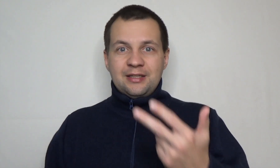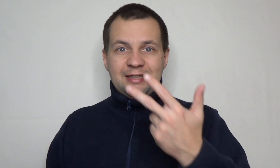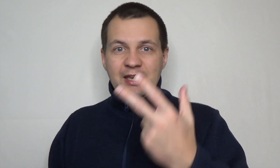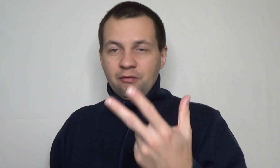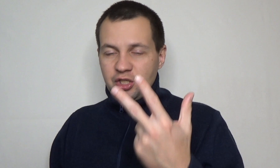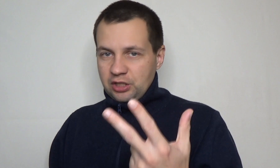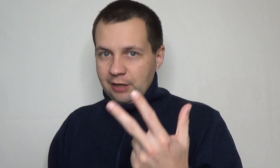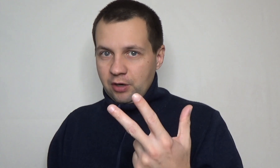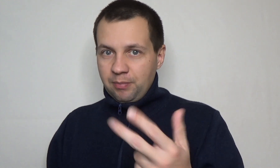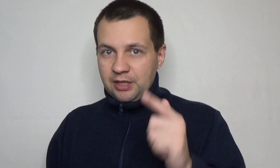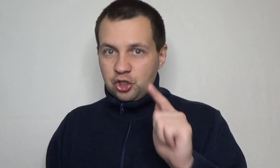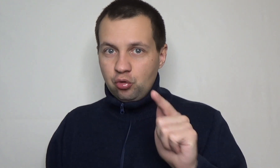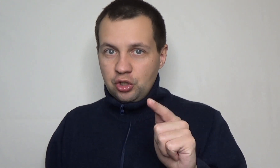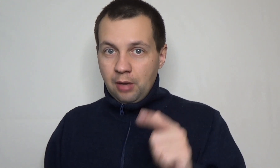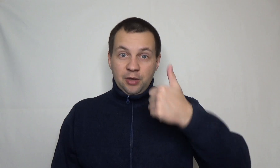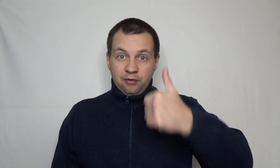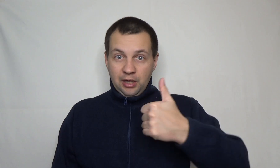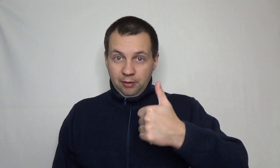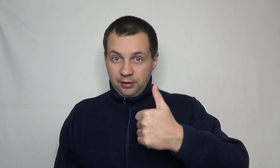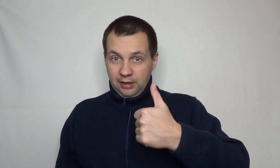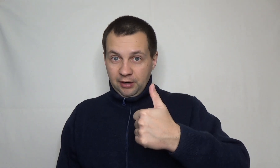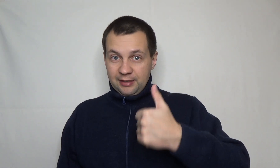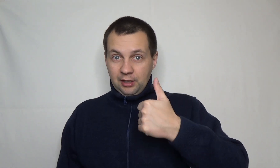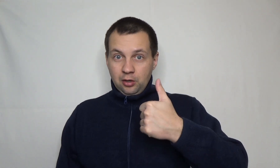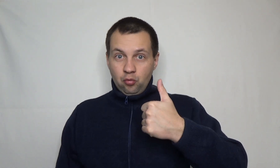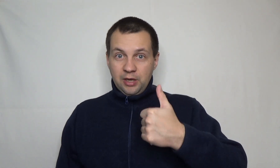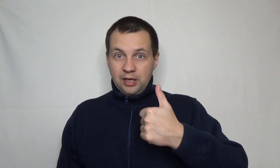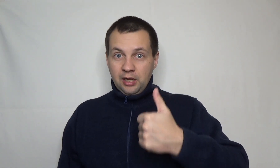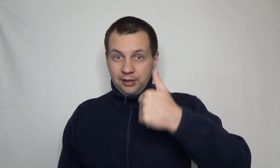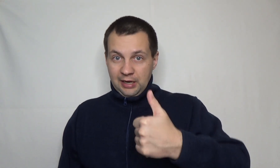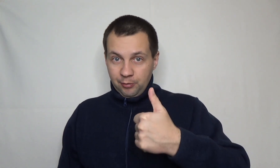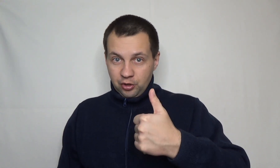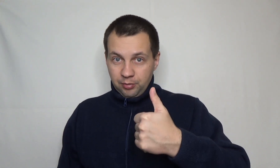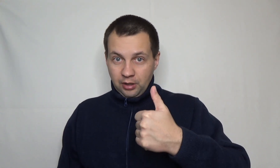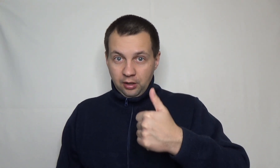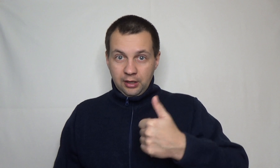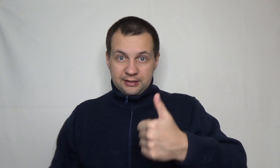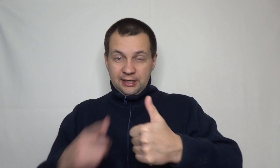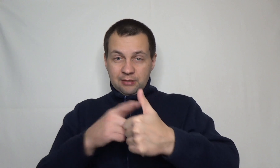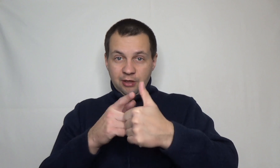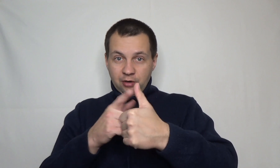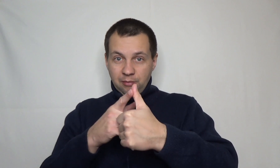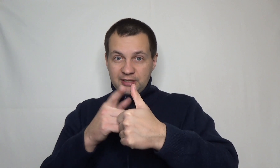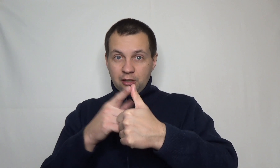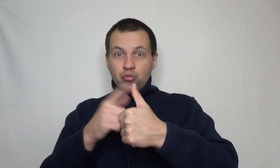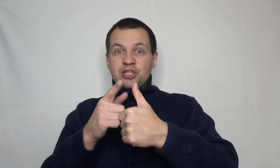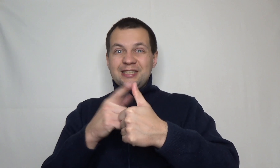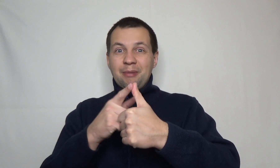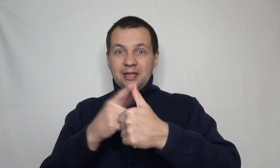три важных навыка по отношению к деньгам. Первый навык, навык это умение накапливать капитал. С этим навыком я столкнулся семь лет